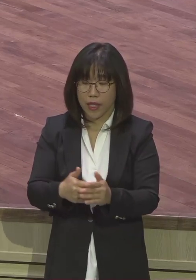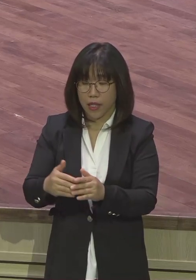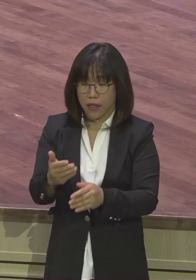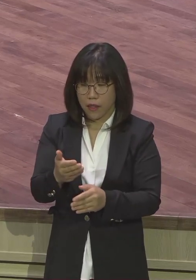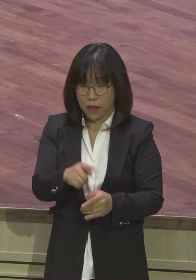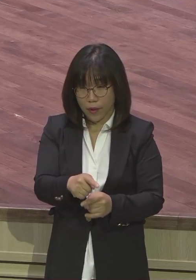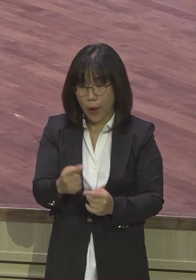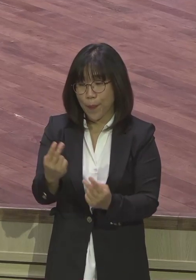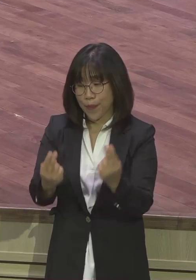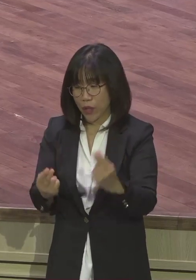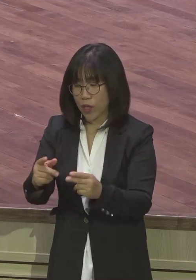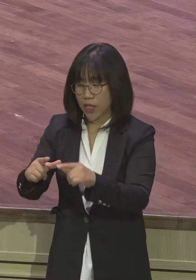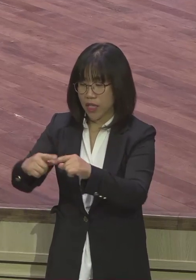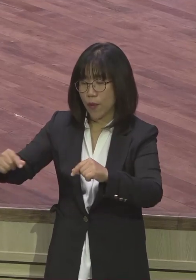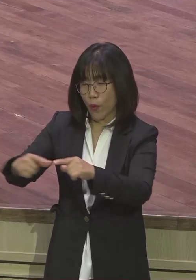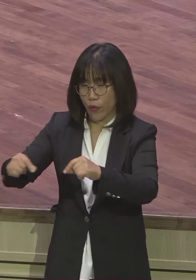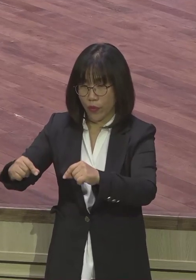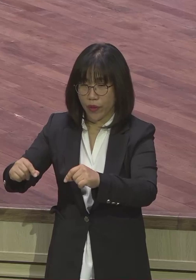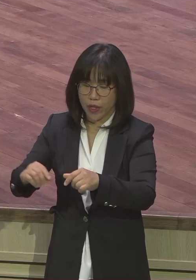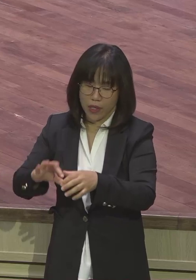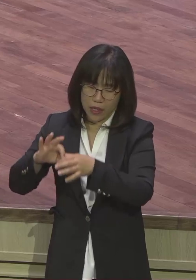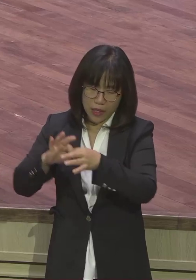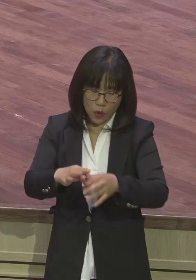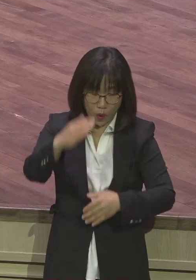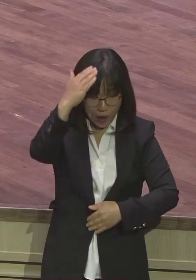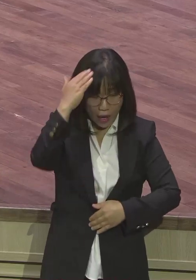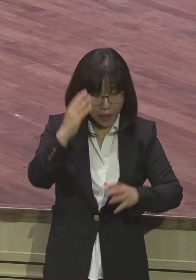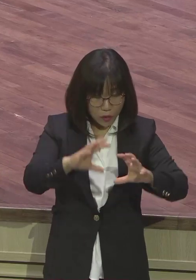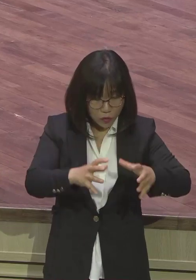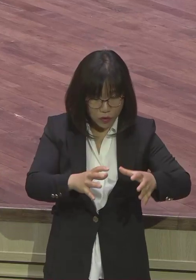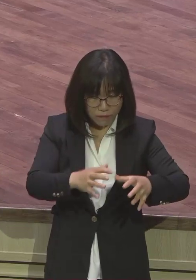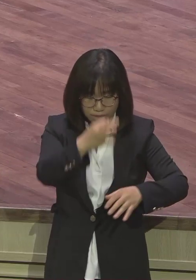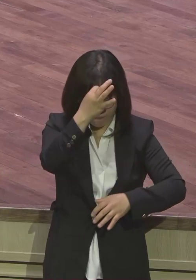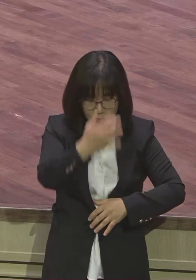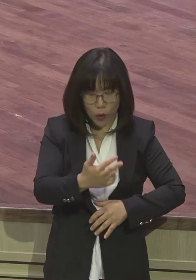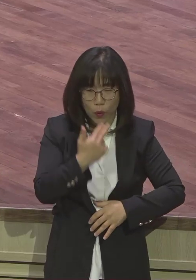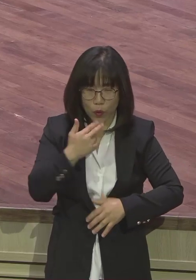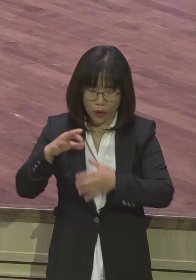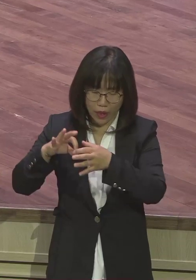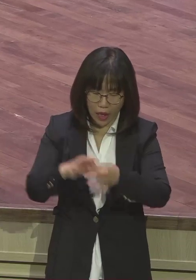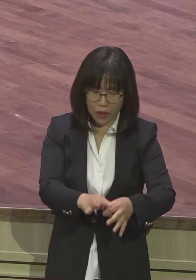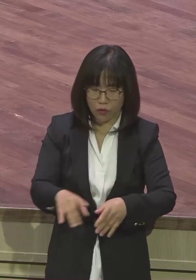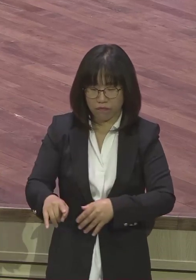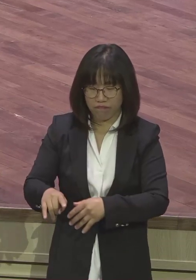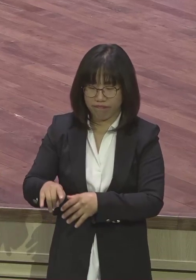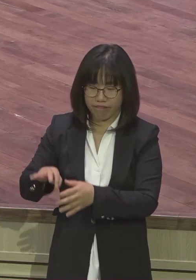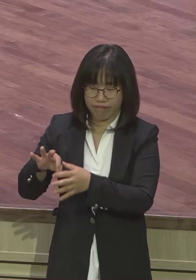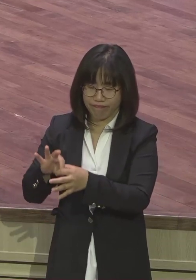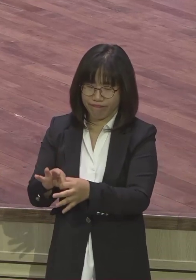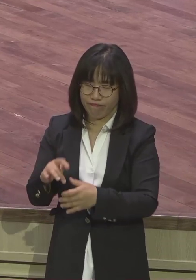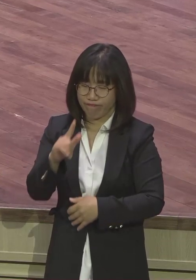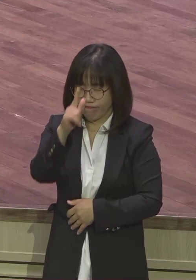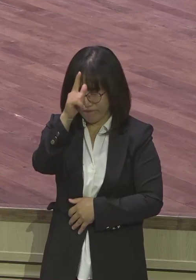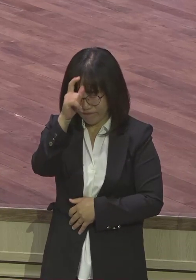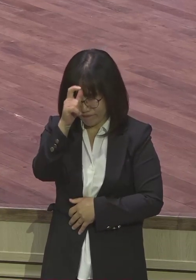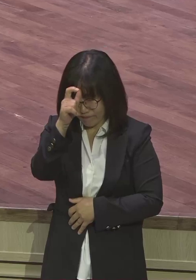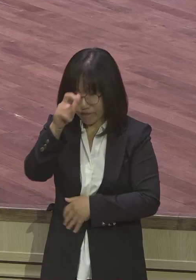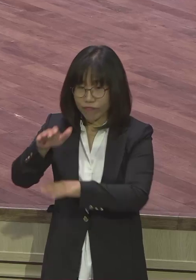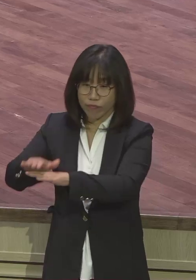않아요. 계속해서 미해결 과제를 남겨둔 채로 계속 뭐 하느냐.